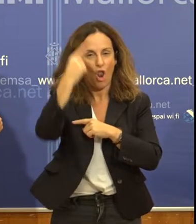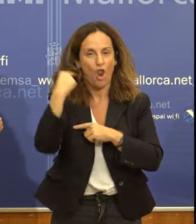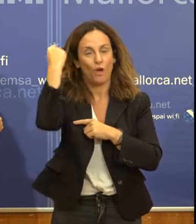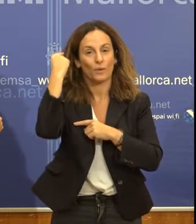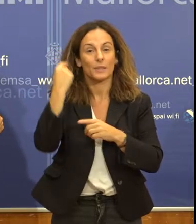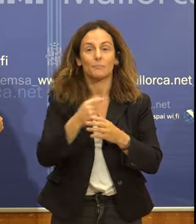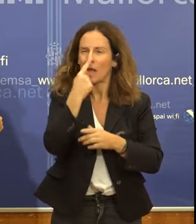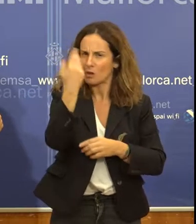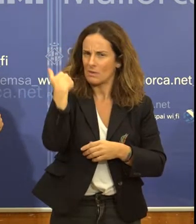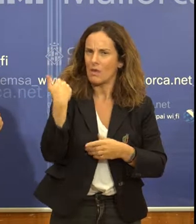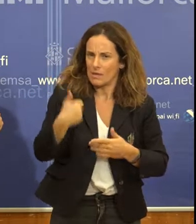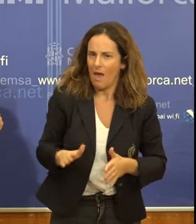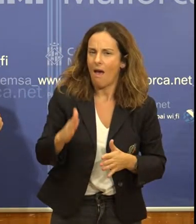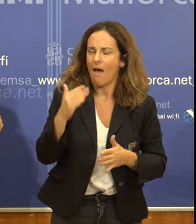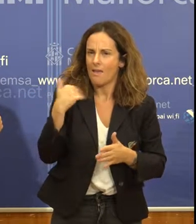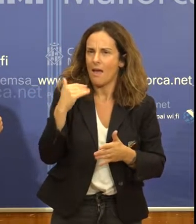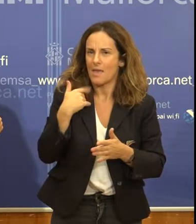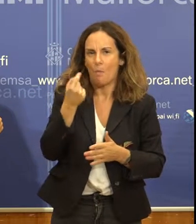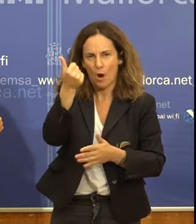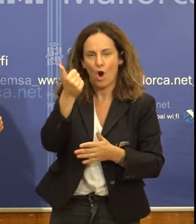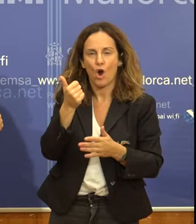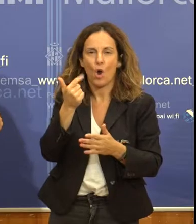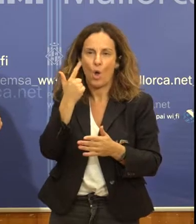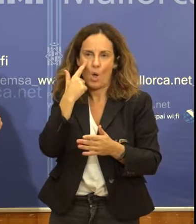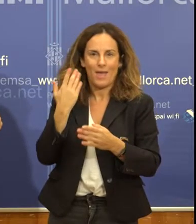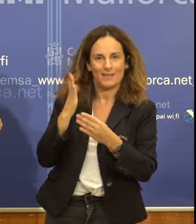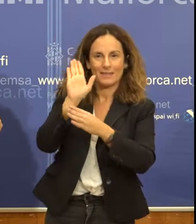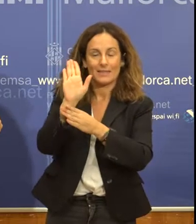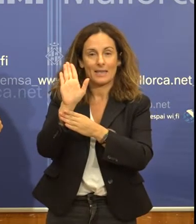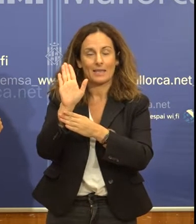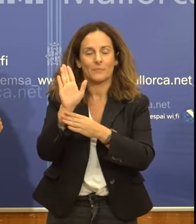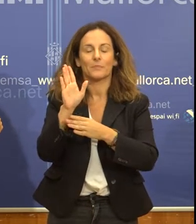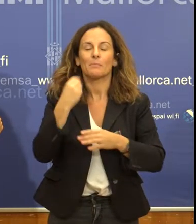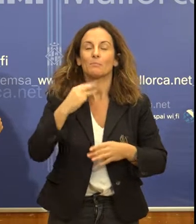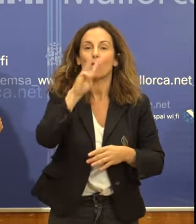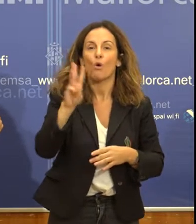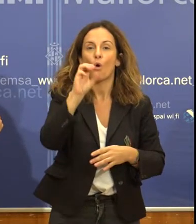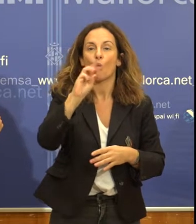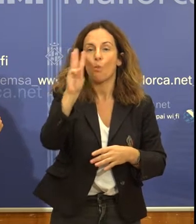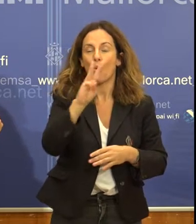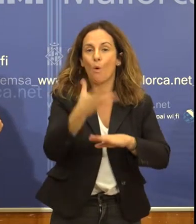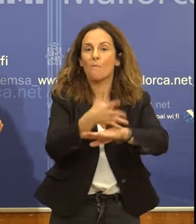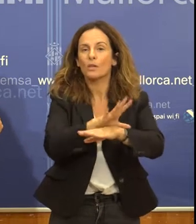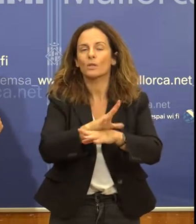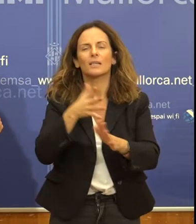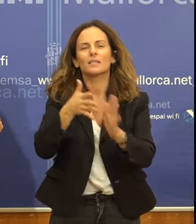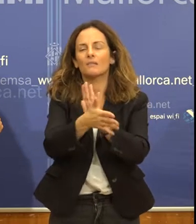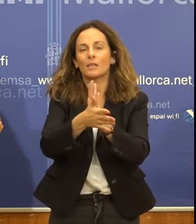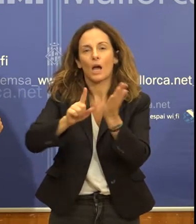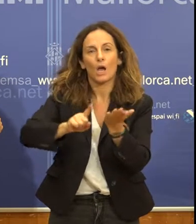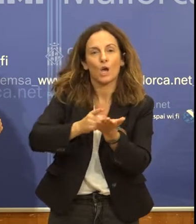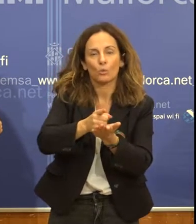una petita participació a la altra de la marca, que era l'Ou Mallorca. L'Ou Mallorca eren rutes literàries per a la nostra illa,